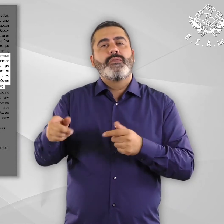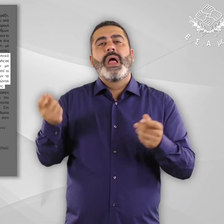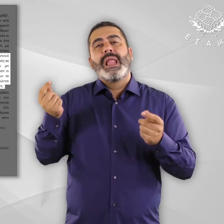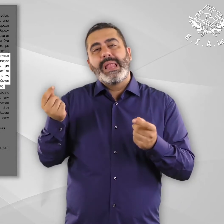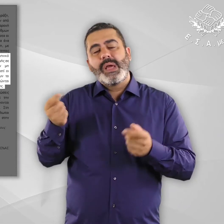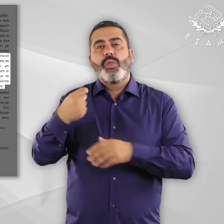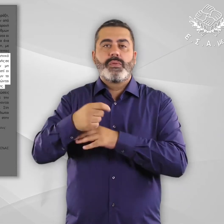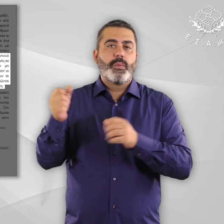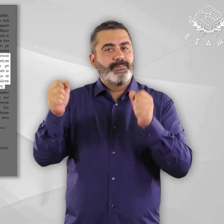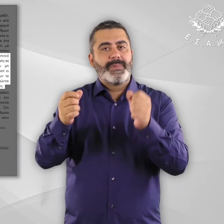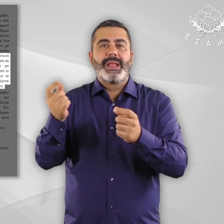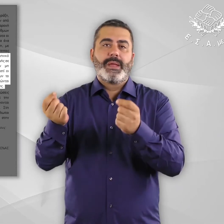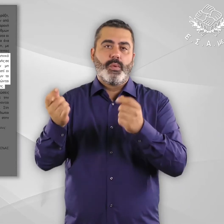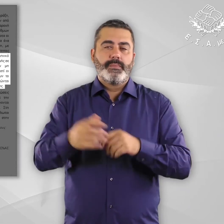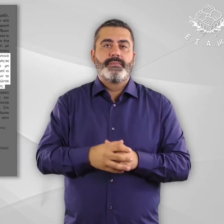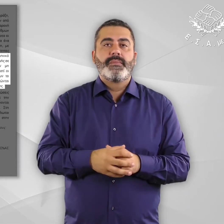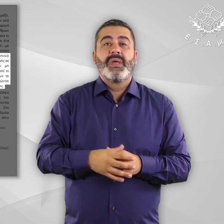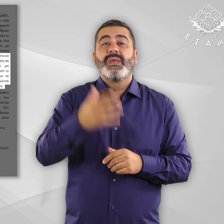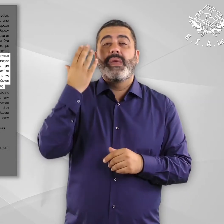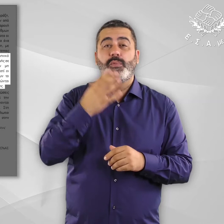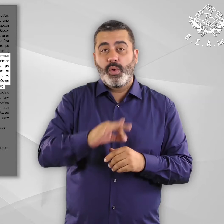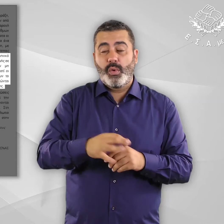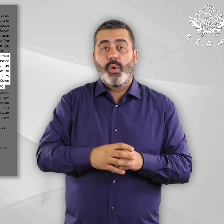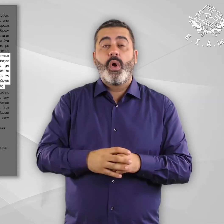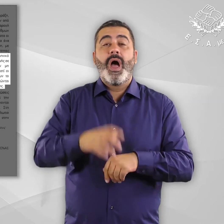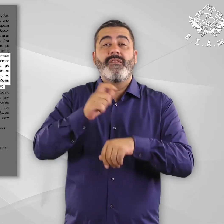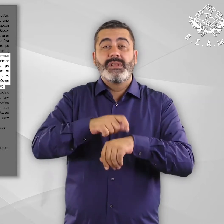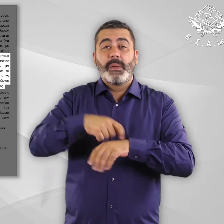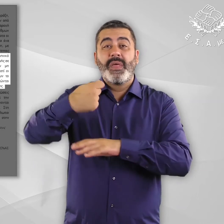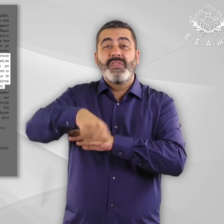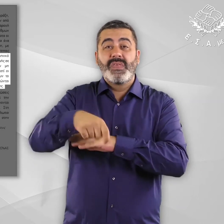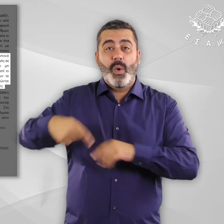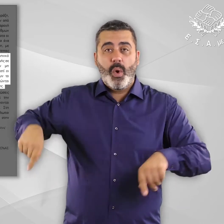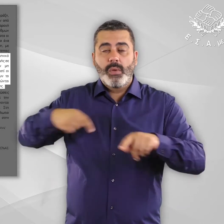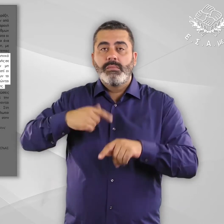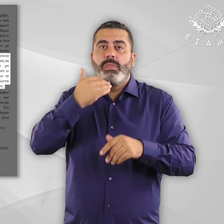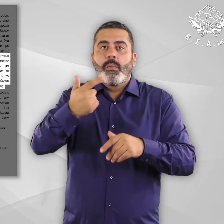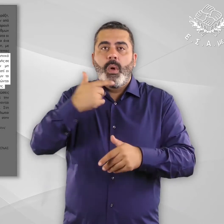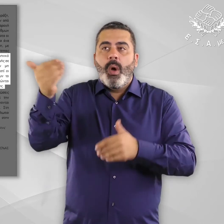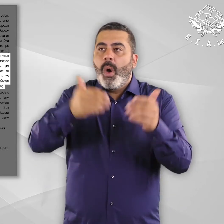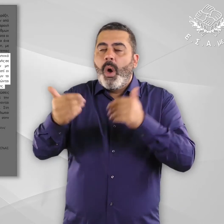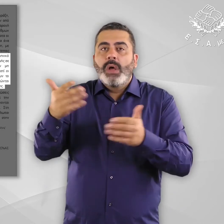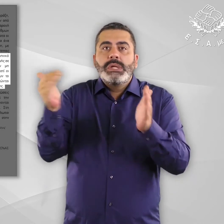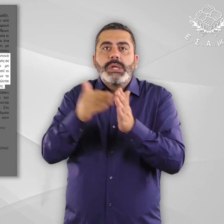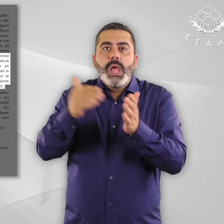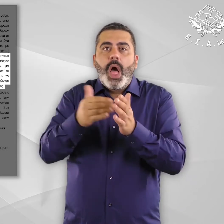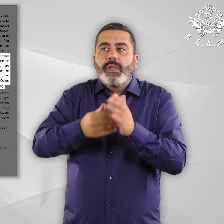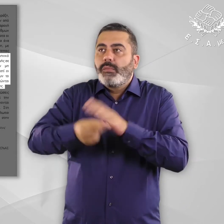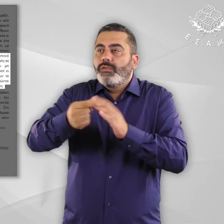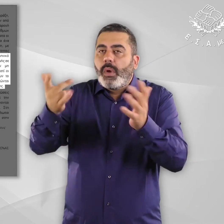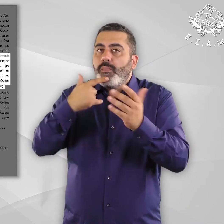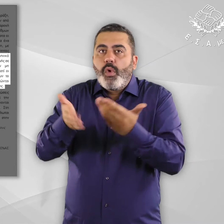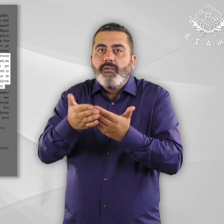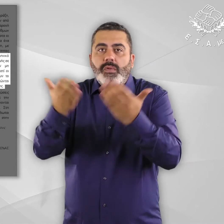οργανώσεων είναι περιορισμένη, αφενός γιατί οι δικηγόροι των οργανώσεων αδυνατούν να εξυπηρετήσουν το σύνολο των χιλιάδων